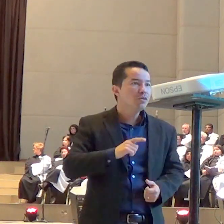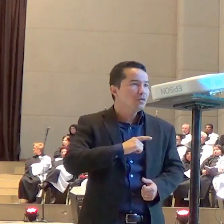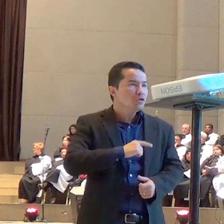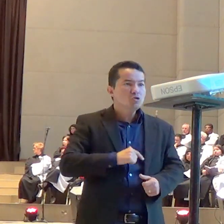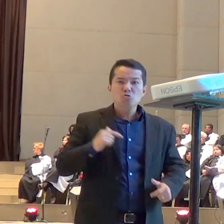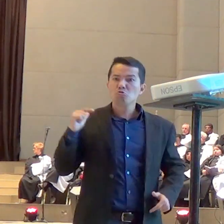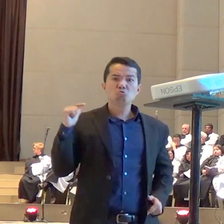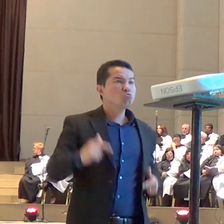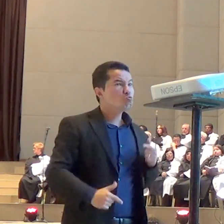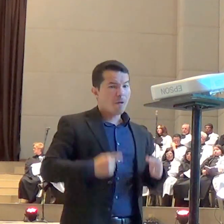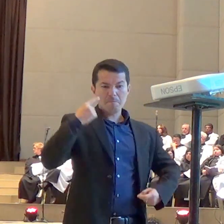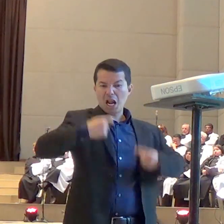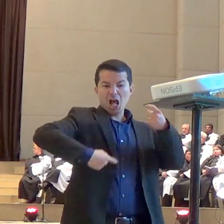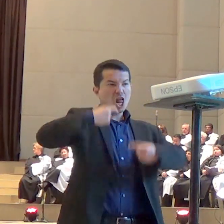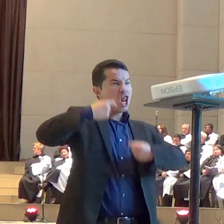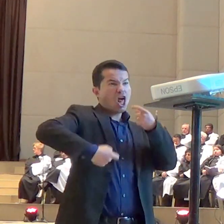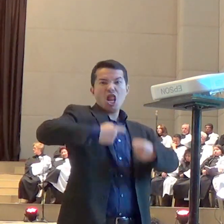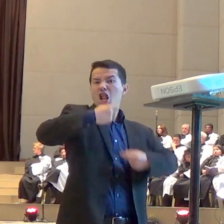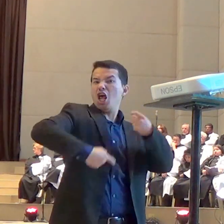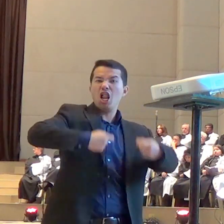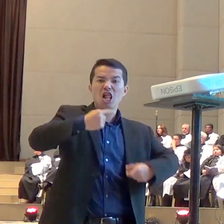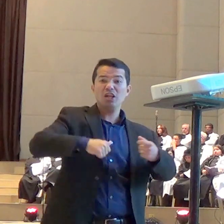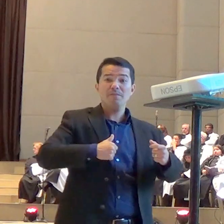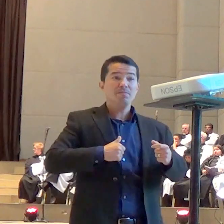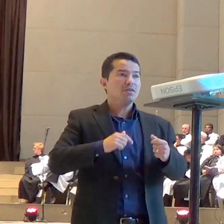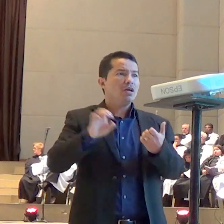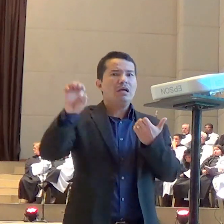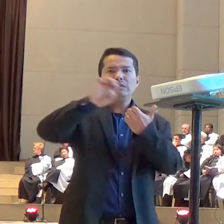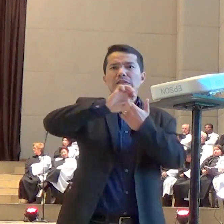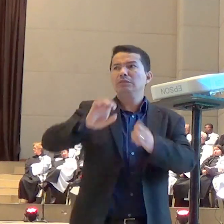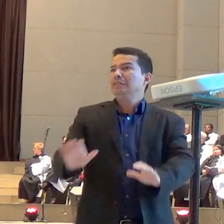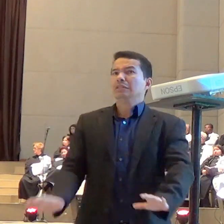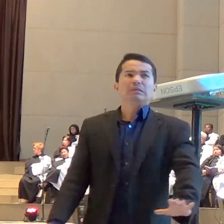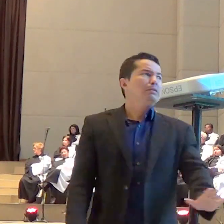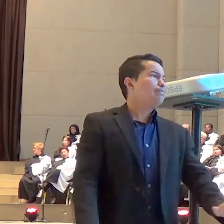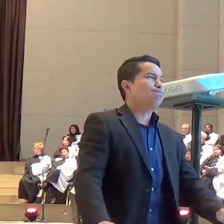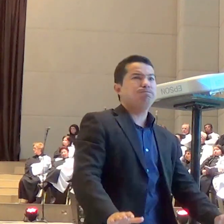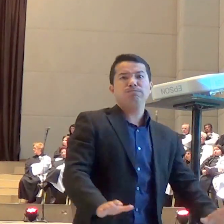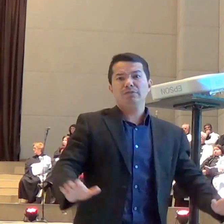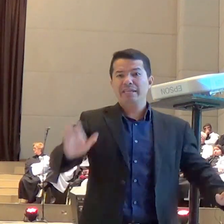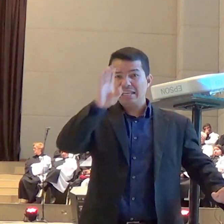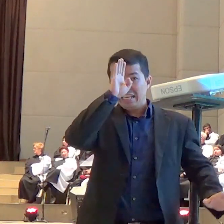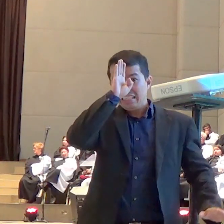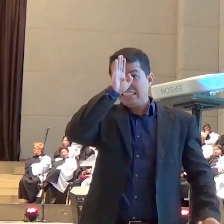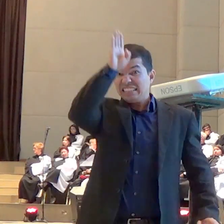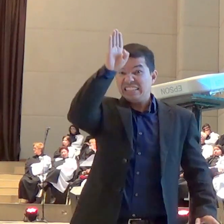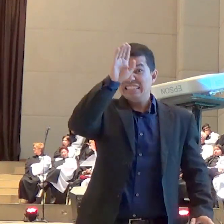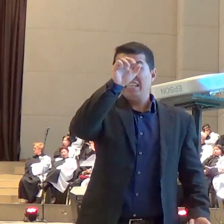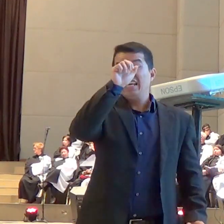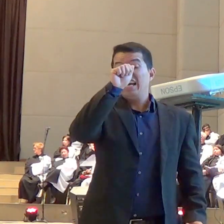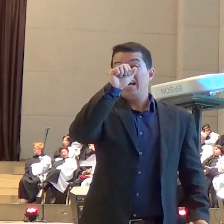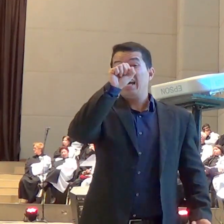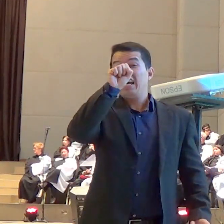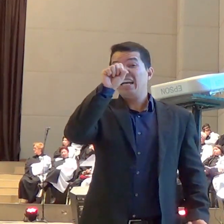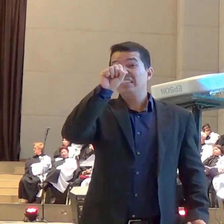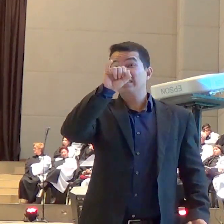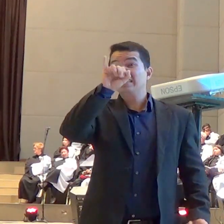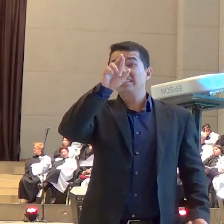cercam esse homem e ele está tranquilo na sua casa mas o seu empregado está desesperado diz vamos